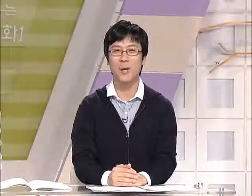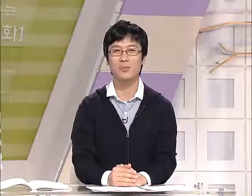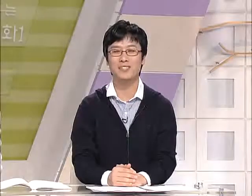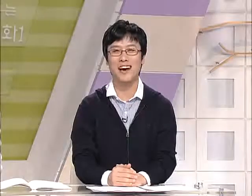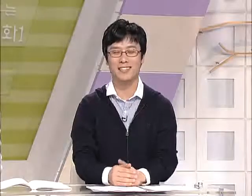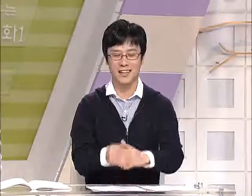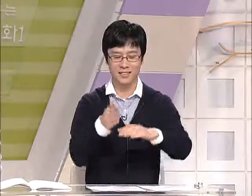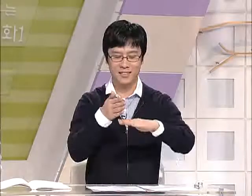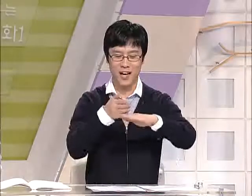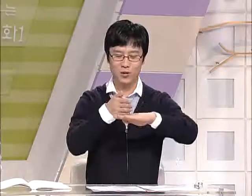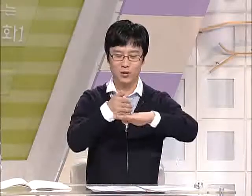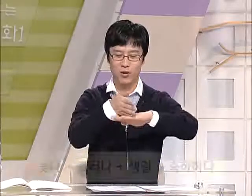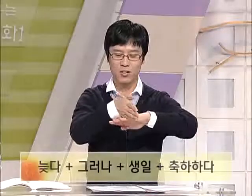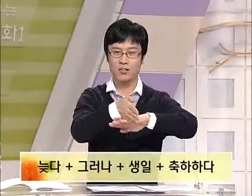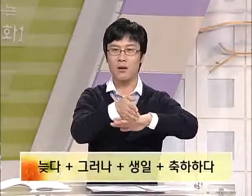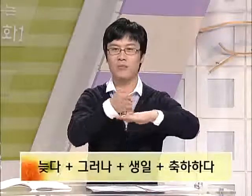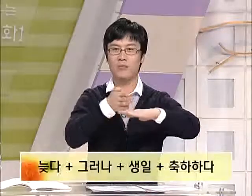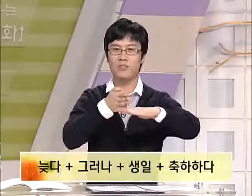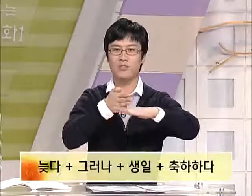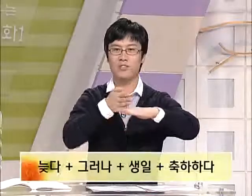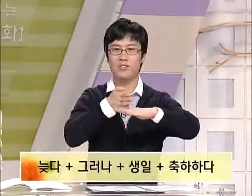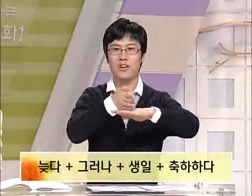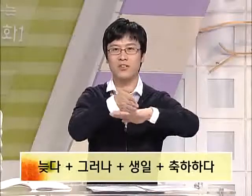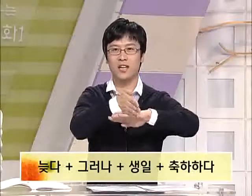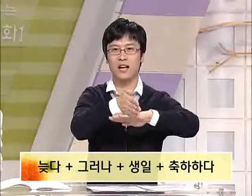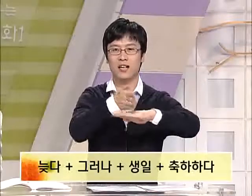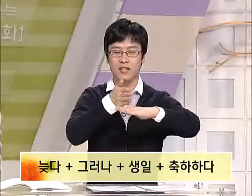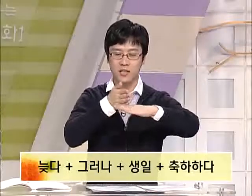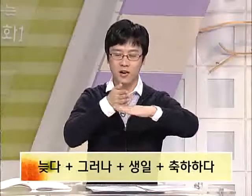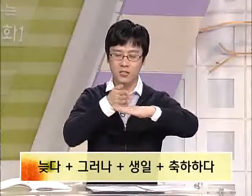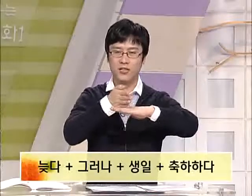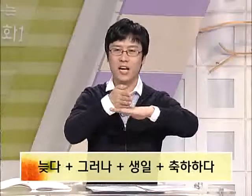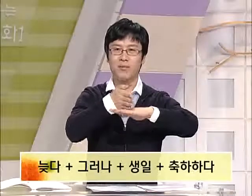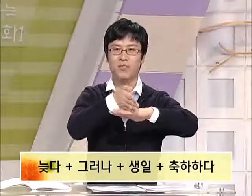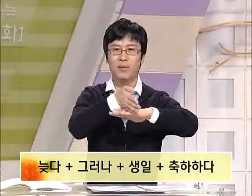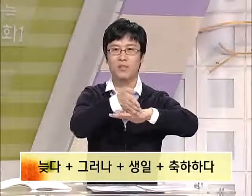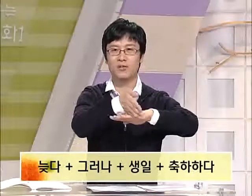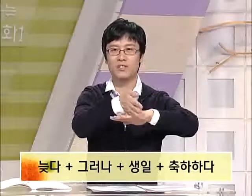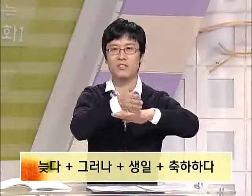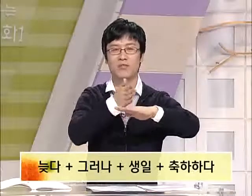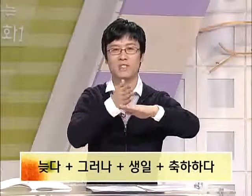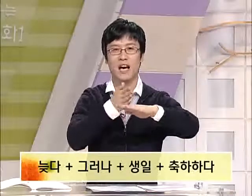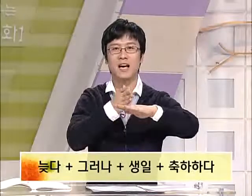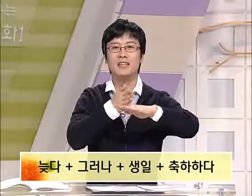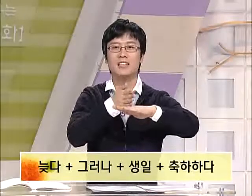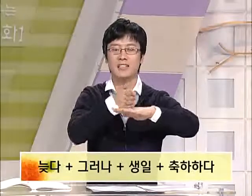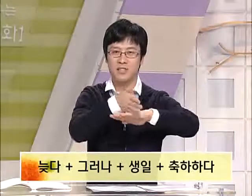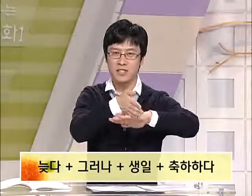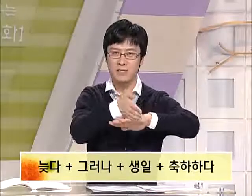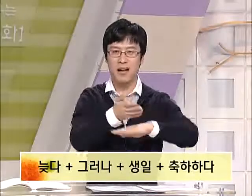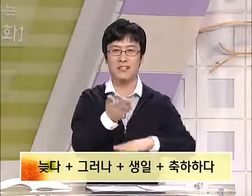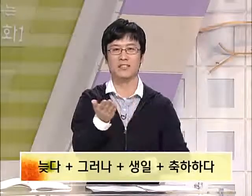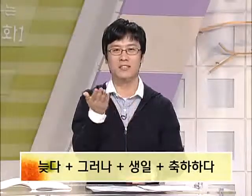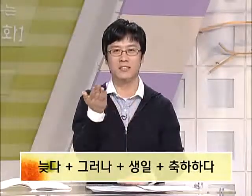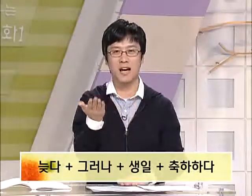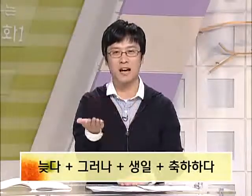나옵니다. 늦다 라는 수화는 전에 한번 설명 드렸지요. 자 천천히 앞으로 내밀어 주시는 겁니다. 늦었지만 늦었다